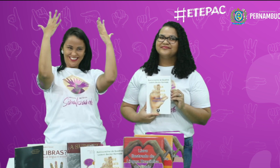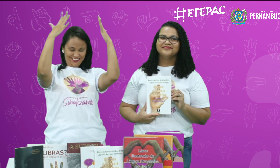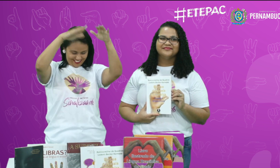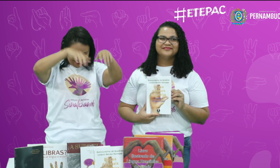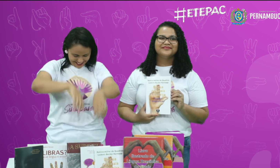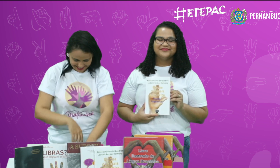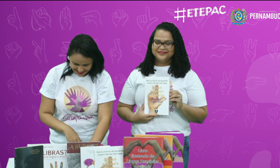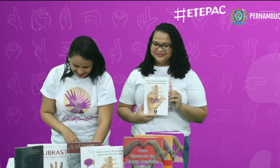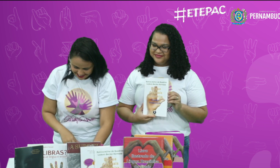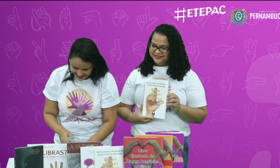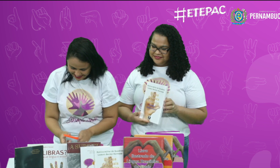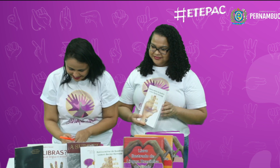Parabéns.